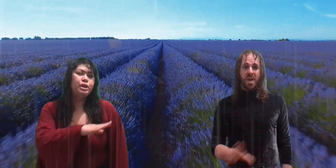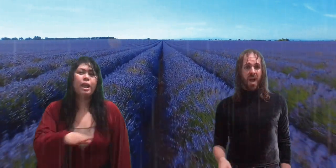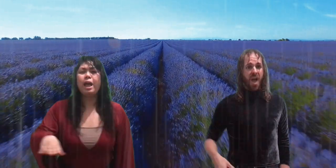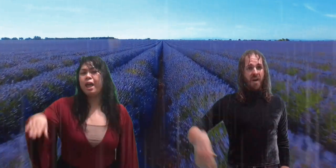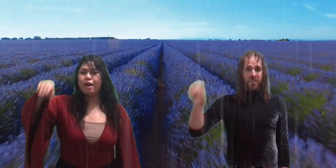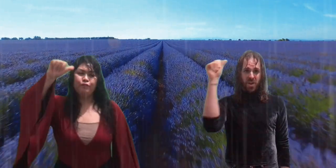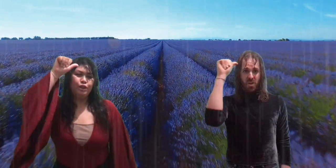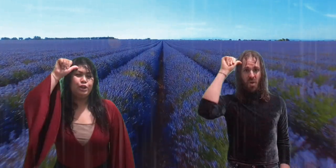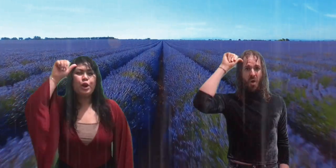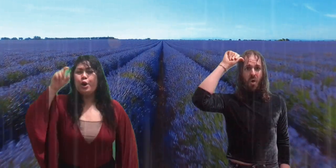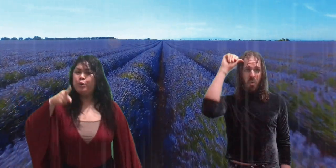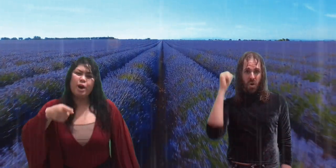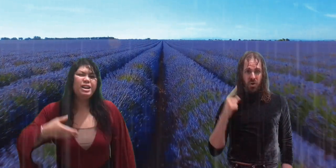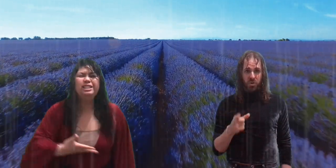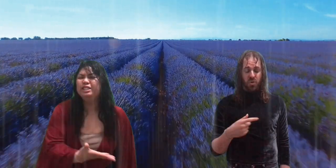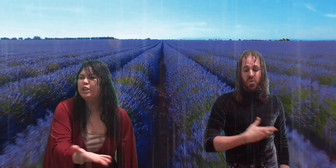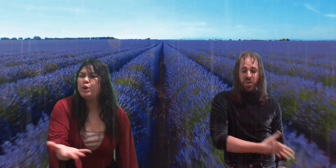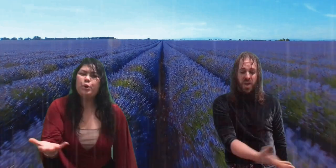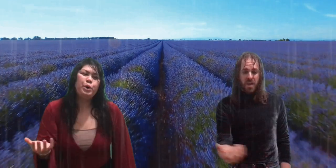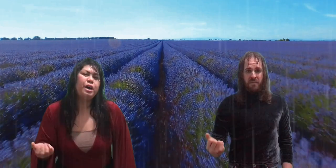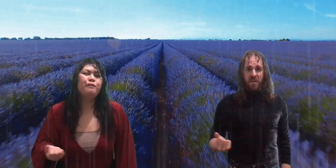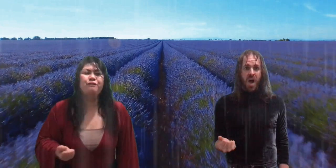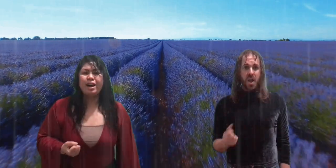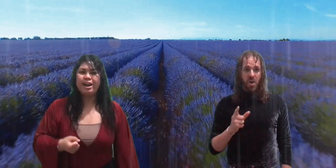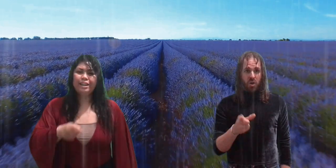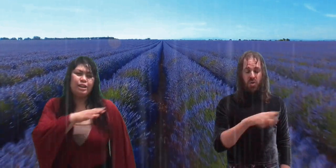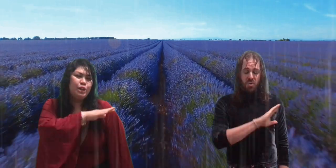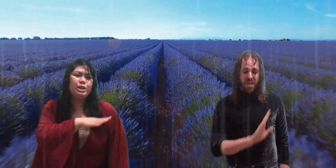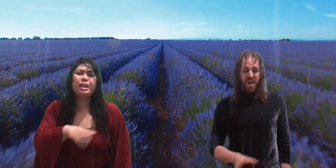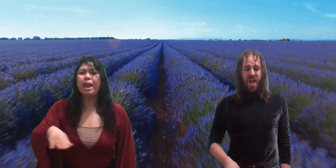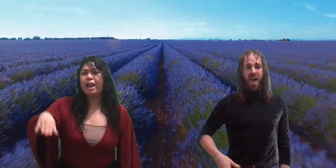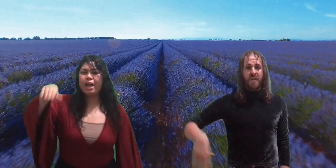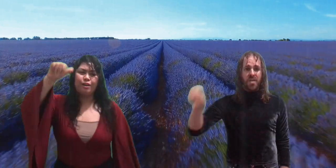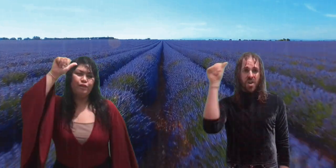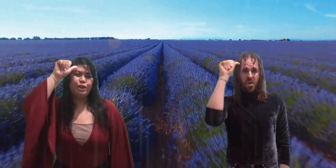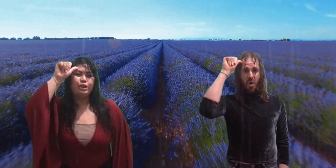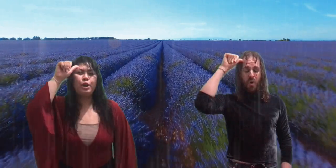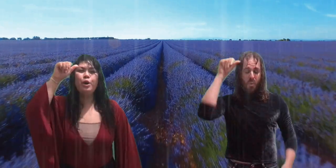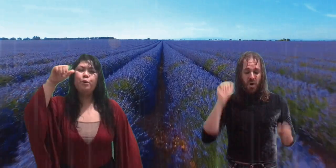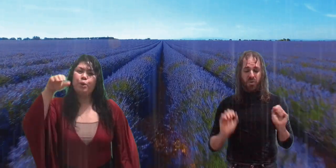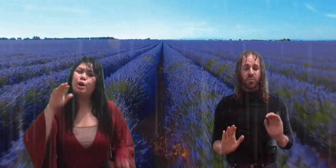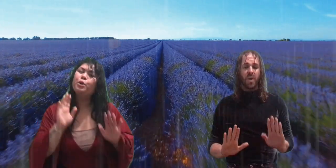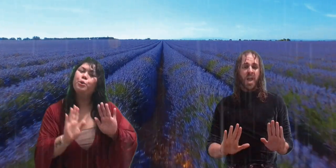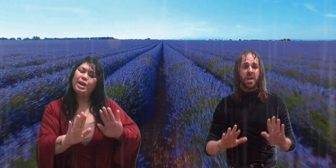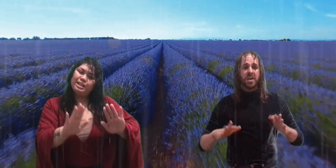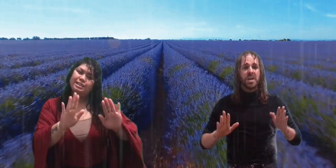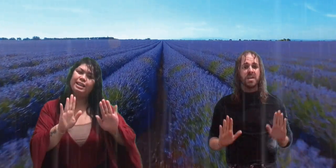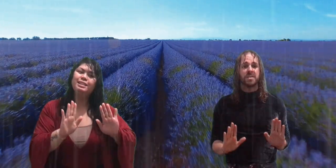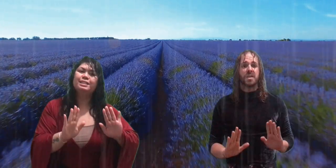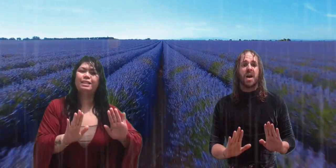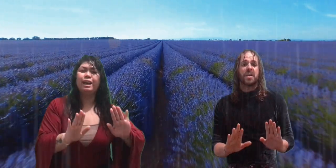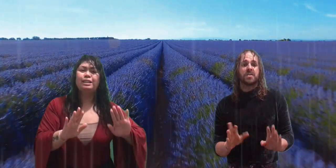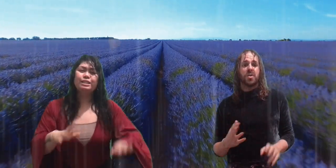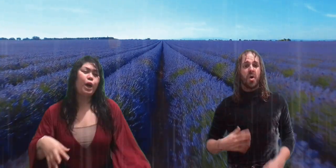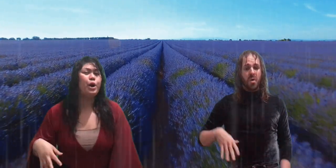never know what you will find You never know what awaits inside So